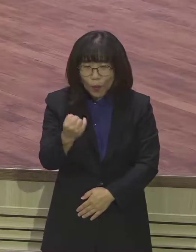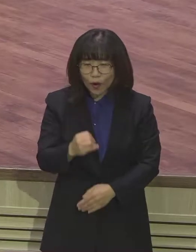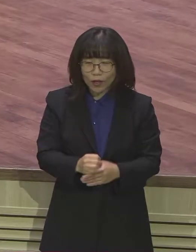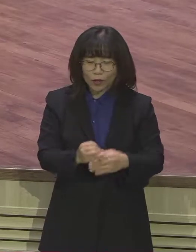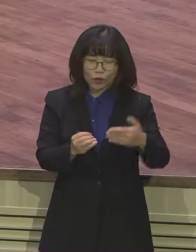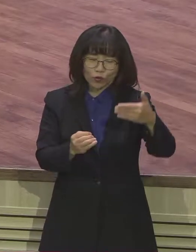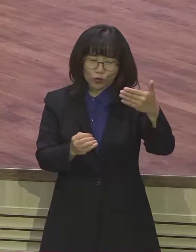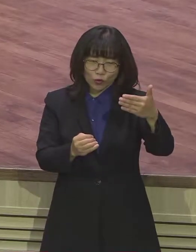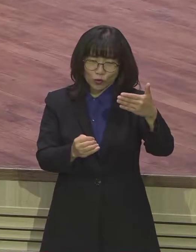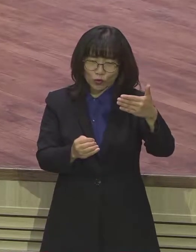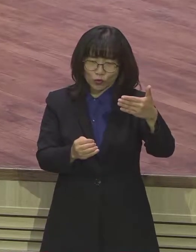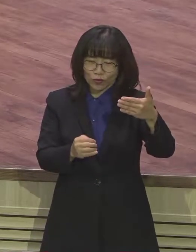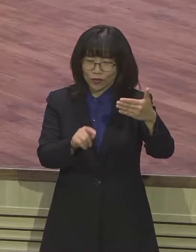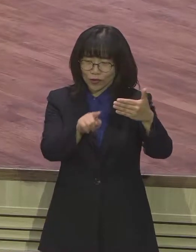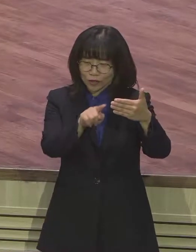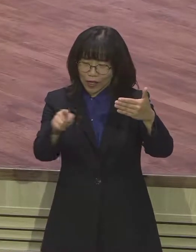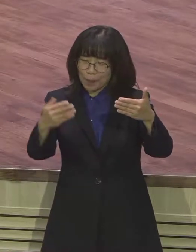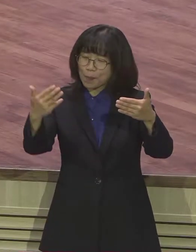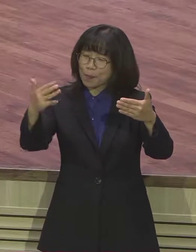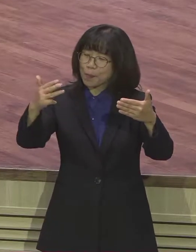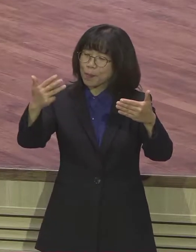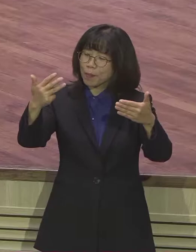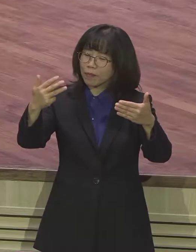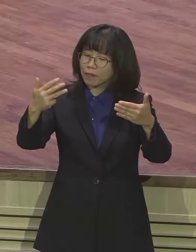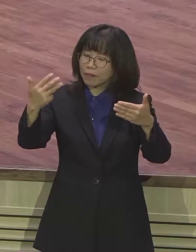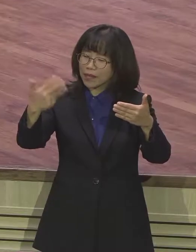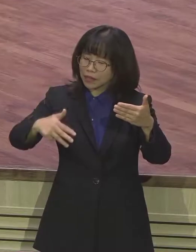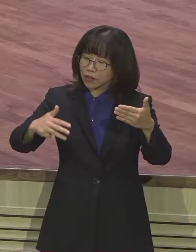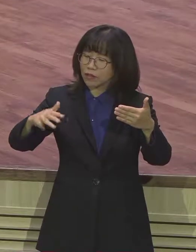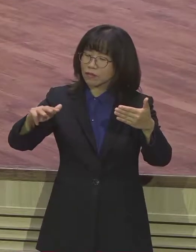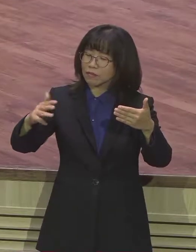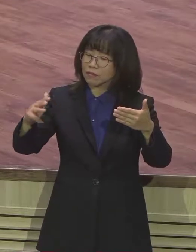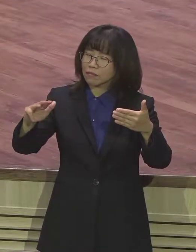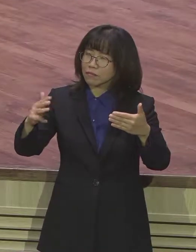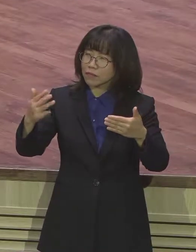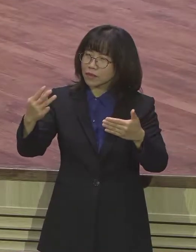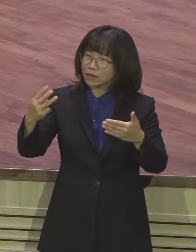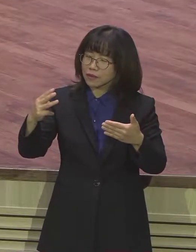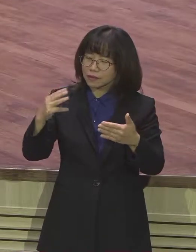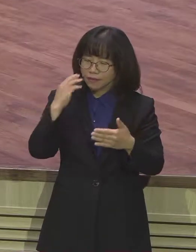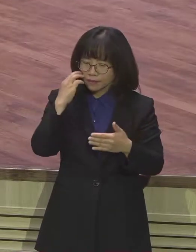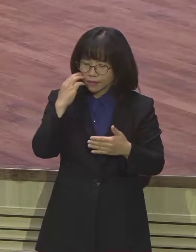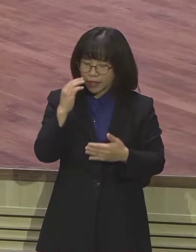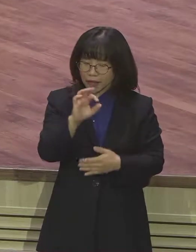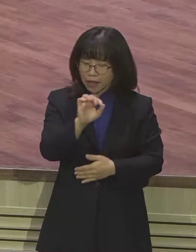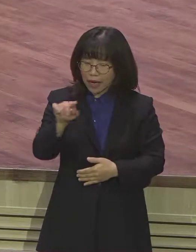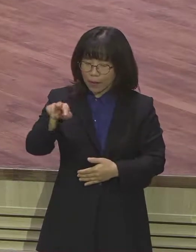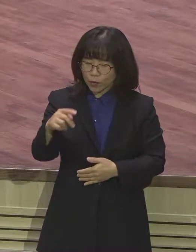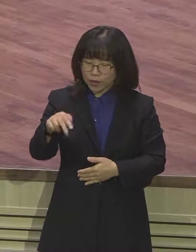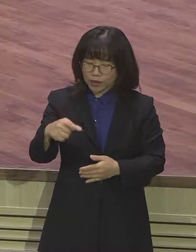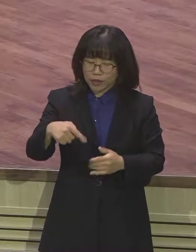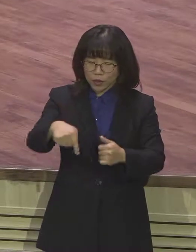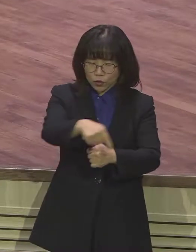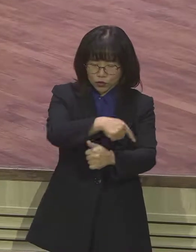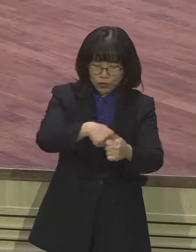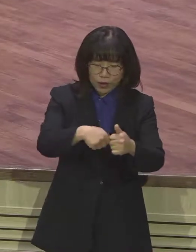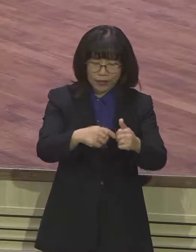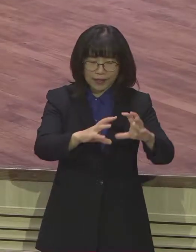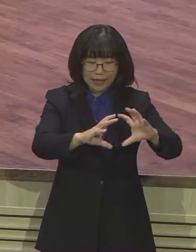그래서 일단 9국이고요. 그럼 8355번은 뭐냐? 바로 이 암호스라는 선지자가 주변의 8개 국가에 대한 이